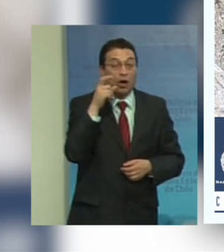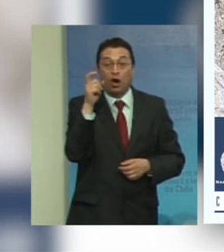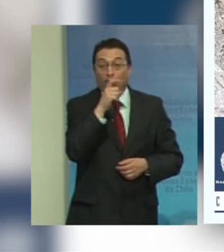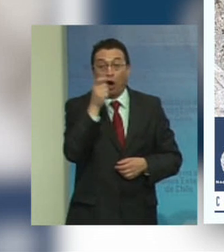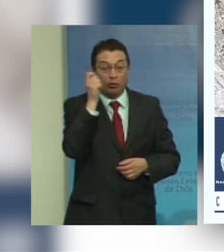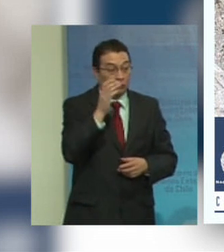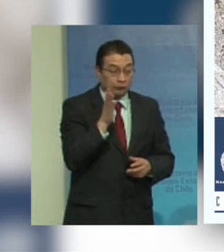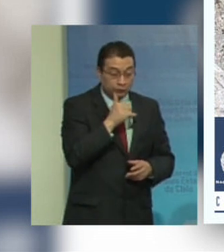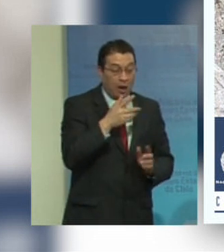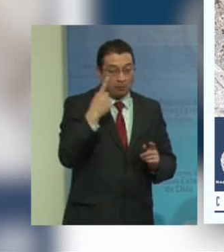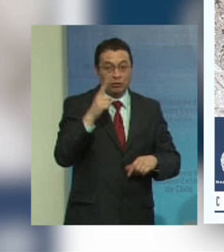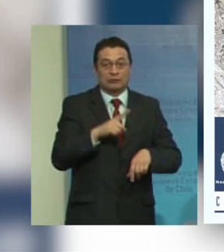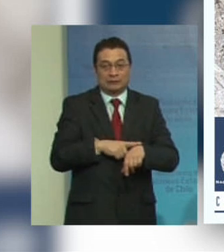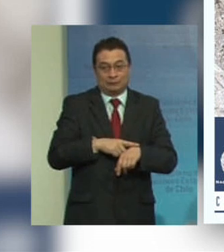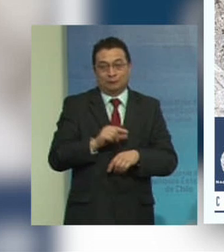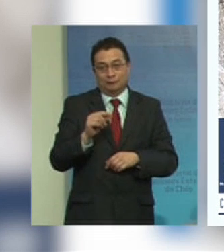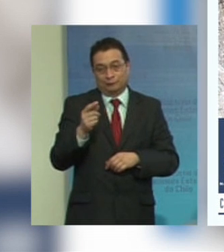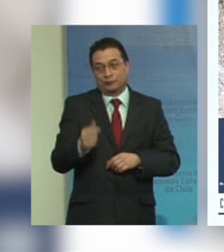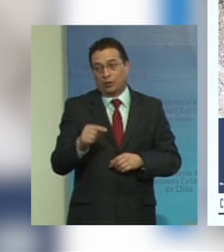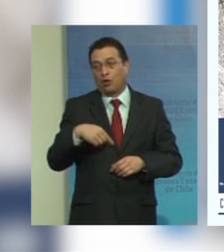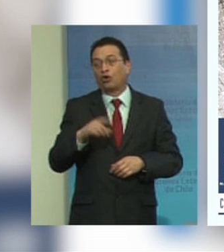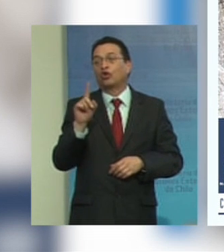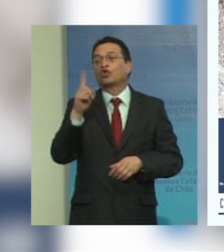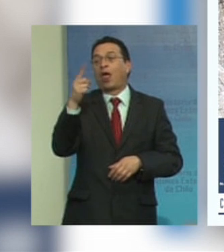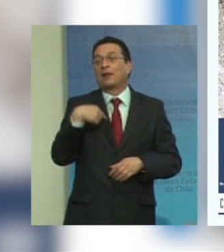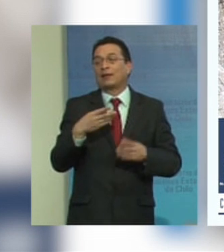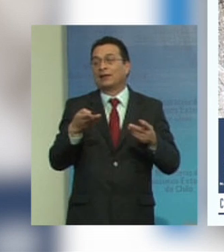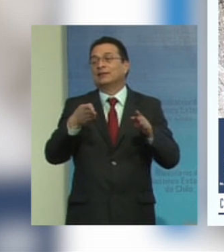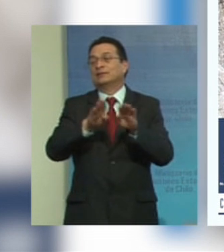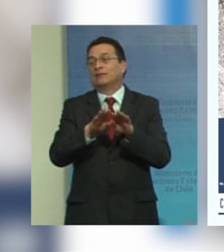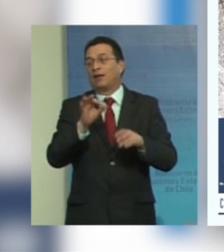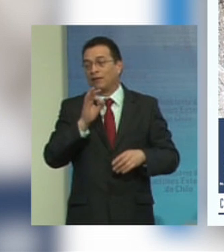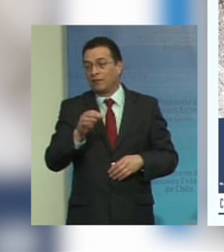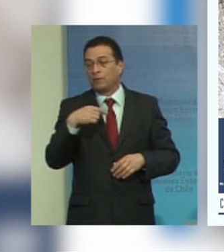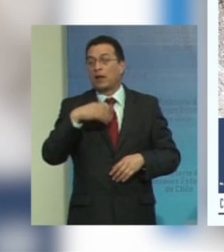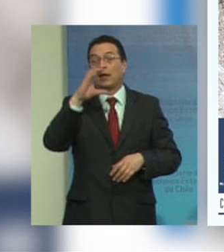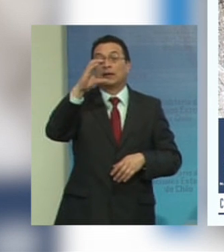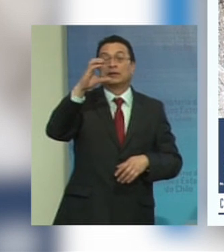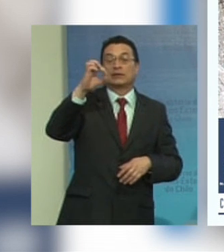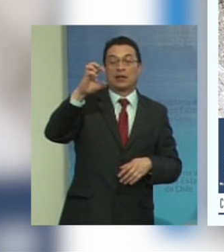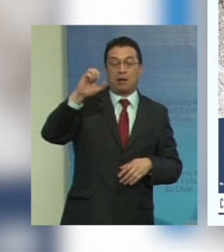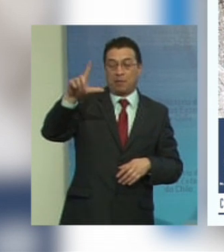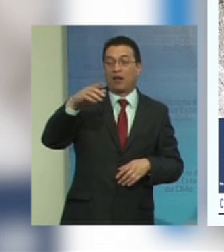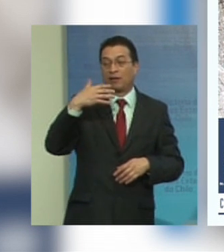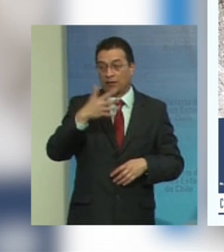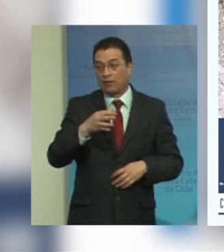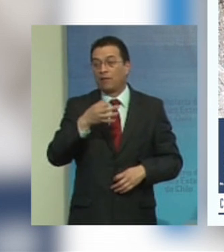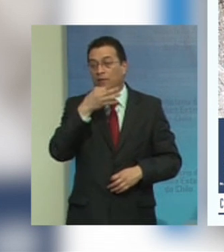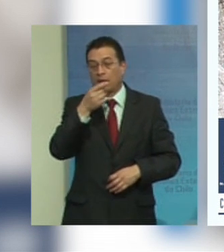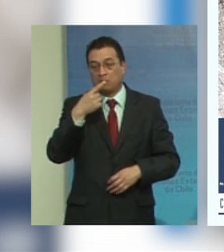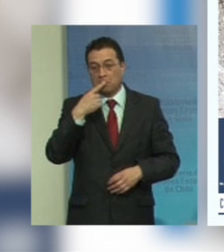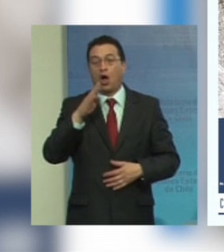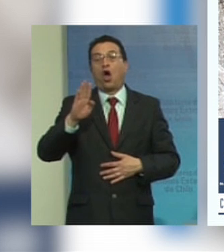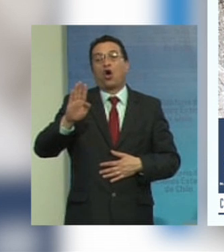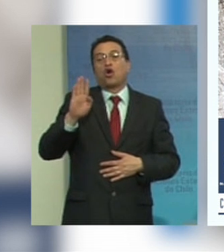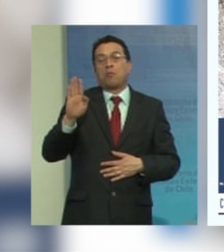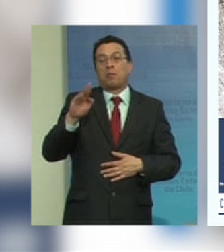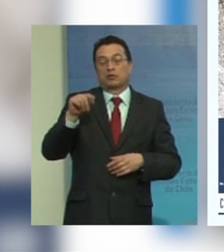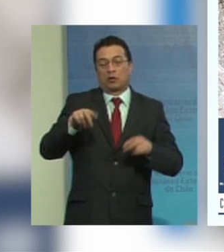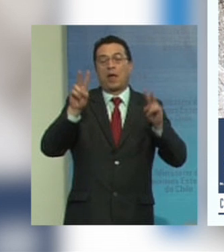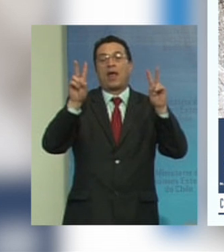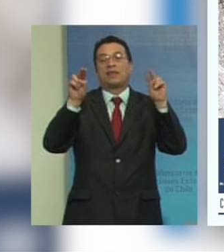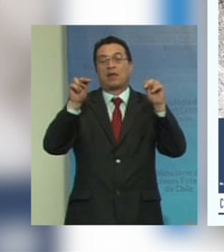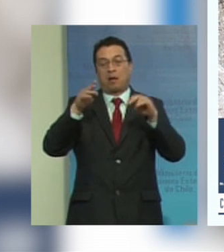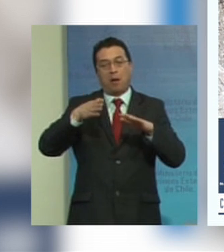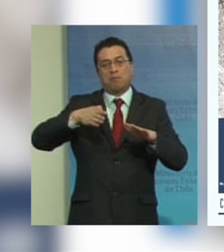tiempo está terminando y con eso quería solamente terminar diciendo que la CEPAL como yo dije está comprometida con ese tema